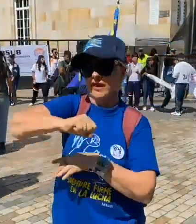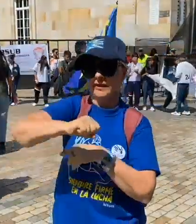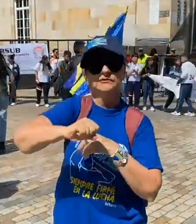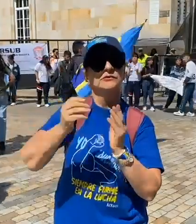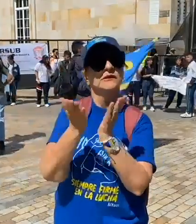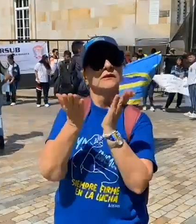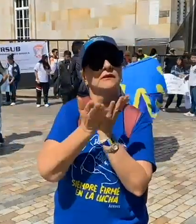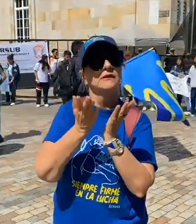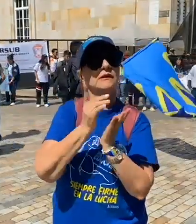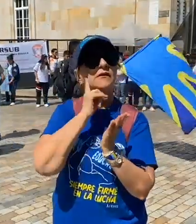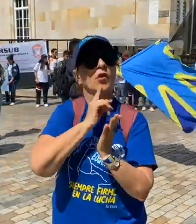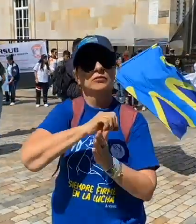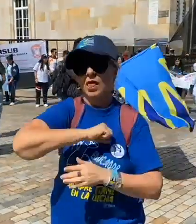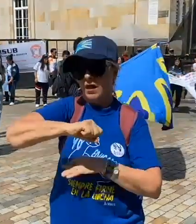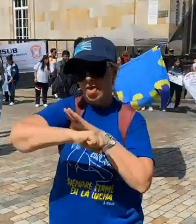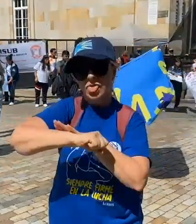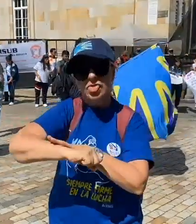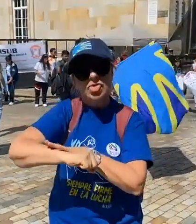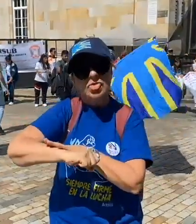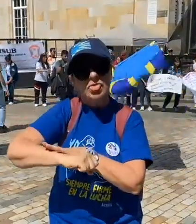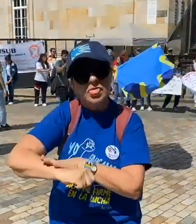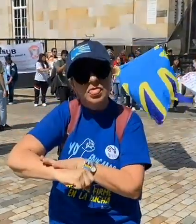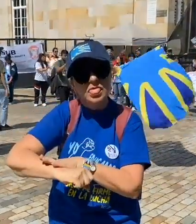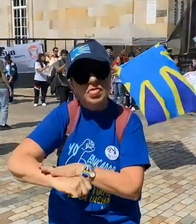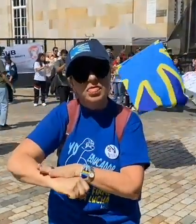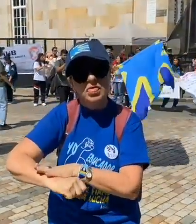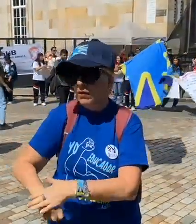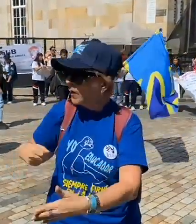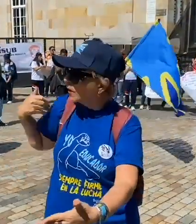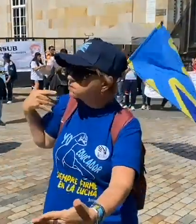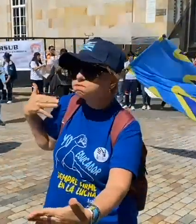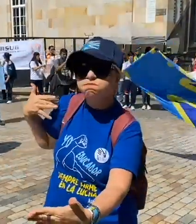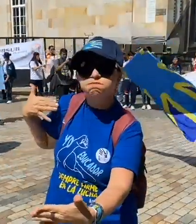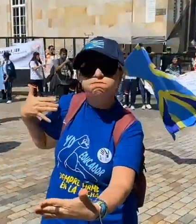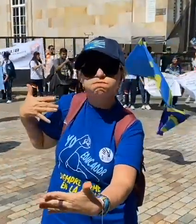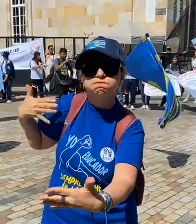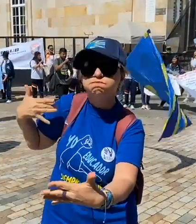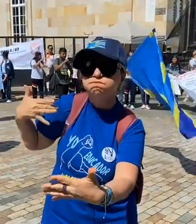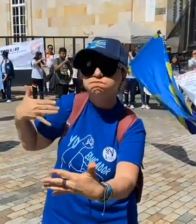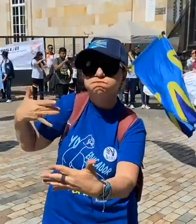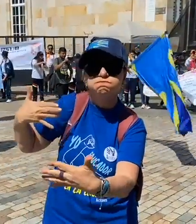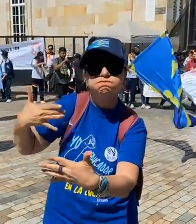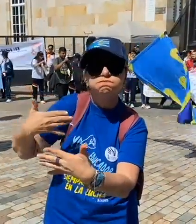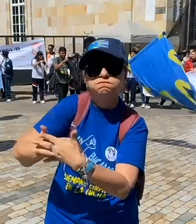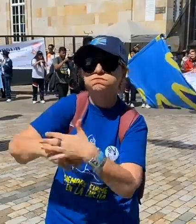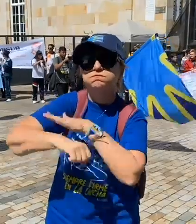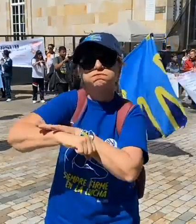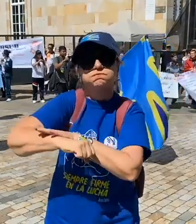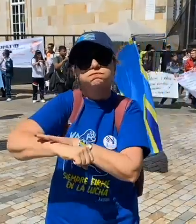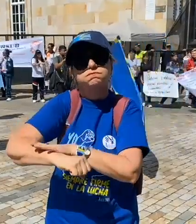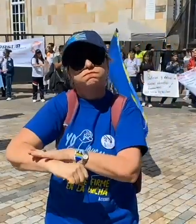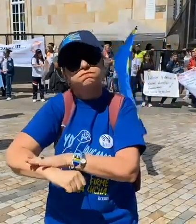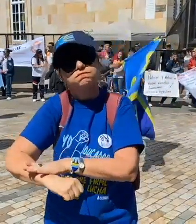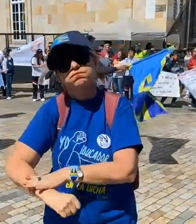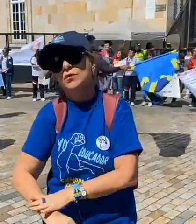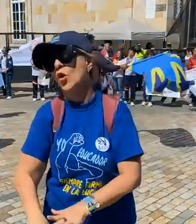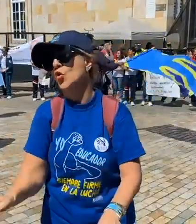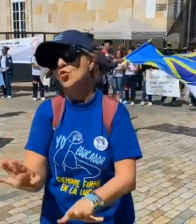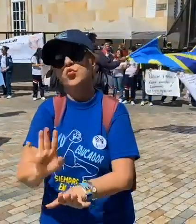Hemos visto que el derecho a educación de las personas sordas cada vez más está siendo vulnerado y así ha pasado el tiempo y ya no